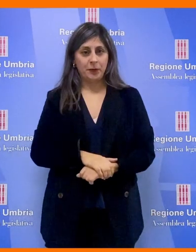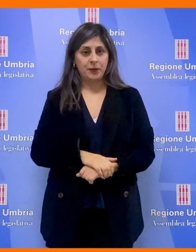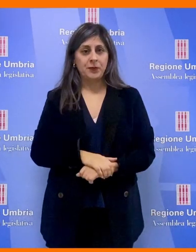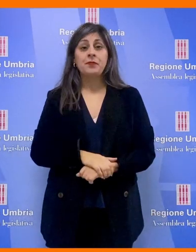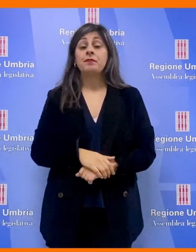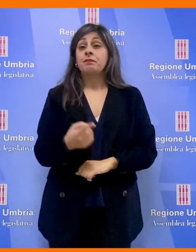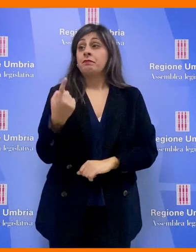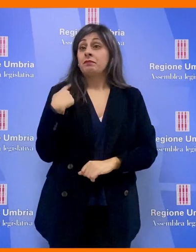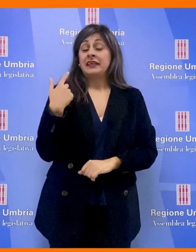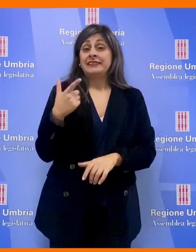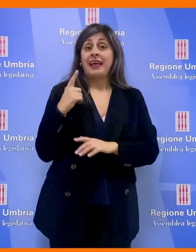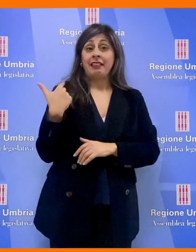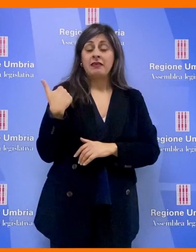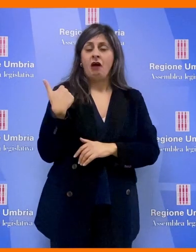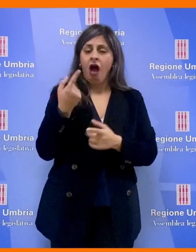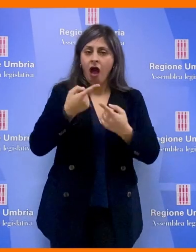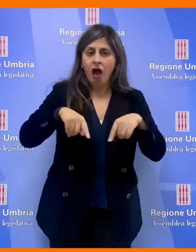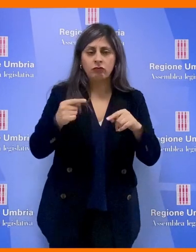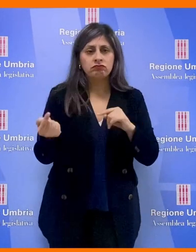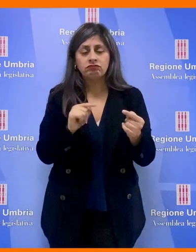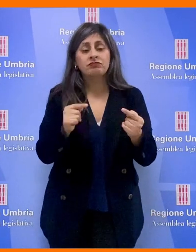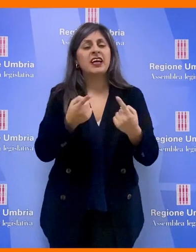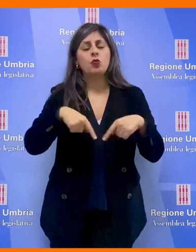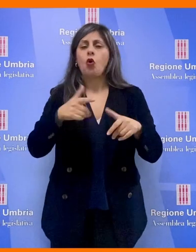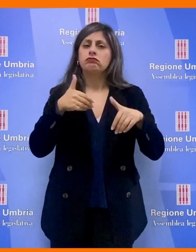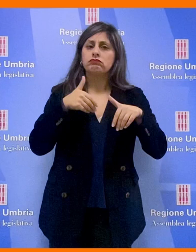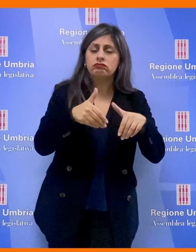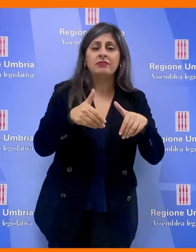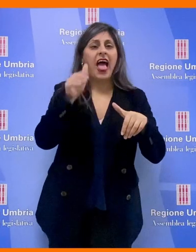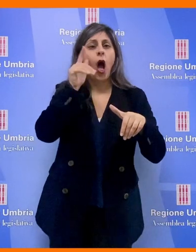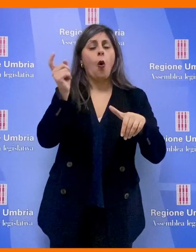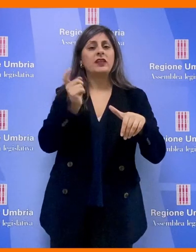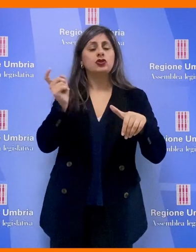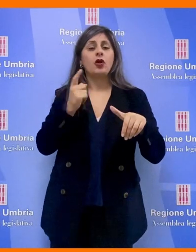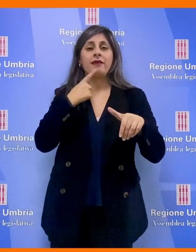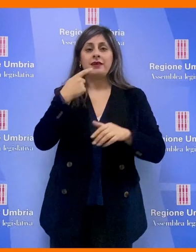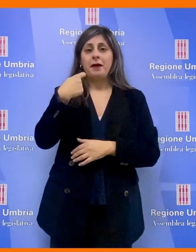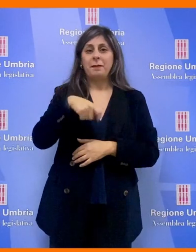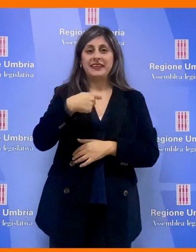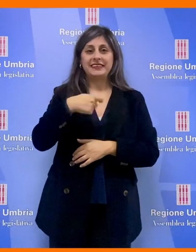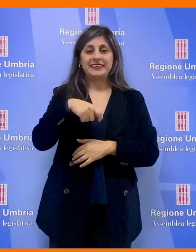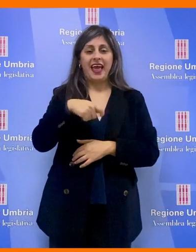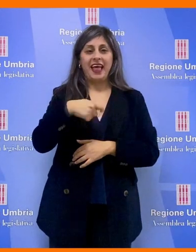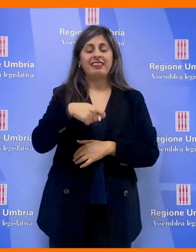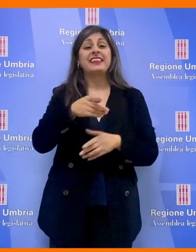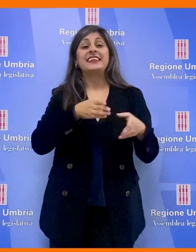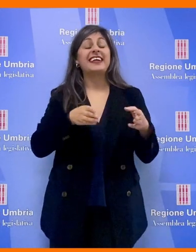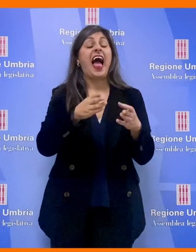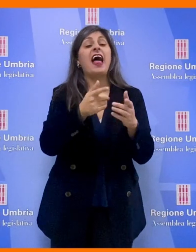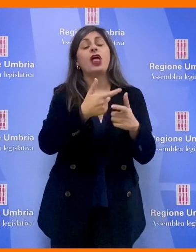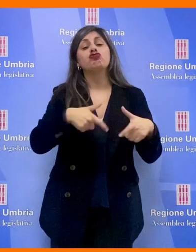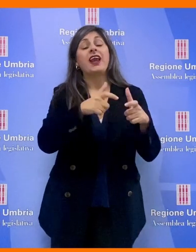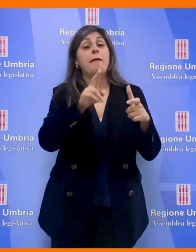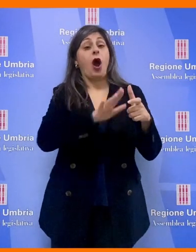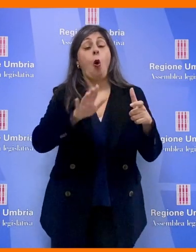Nella seduta della scorsa settimana hanno preso parte alla riunione e sono intervenuti in audizione il presidente della strada della ceramica